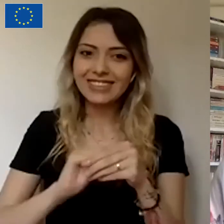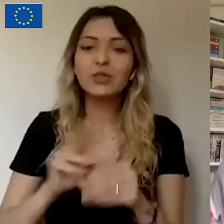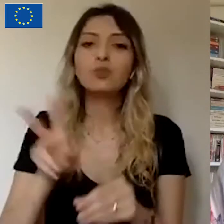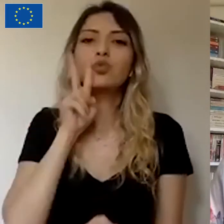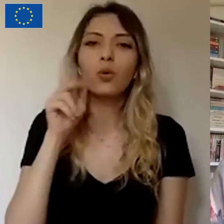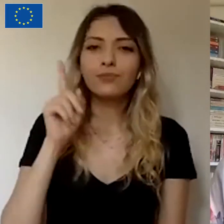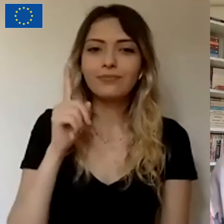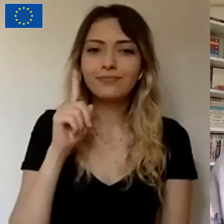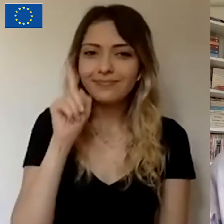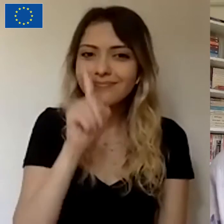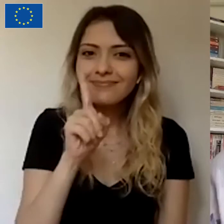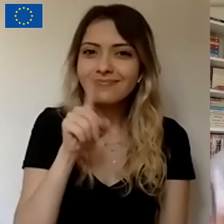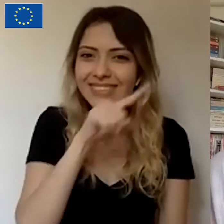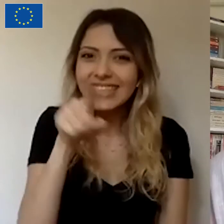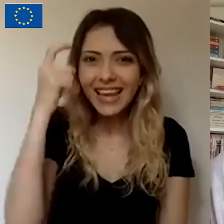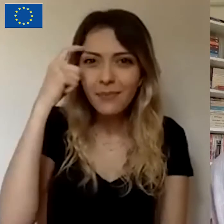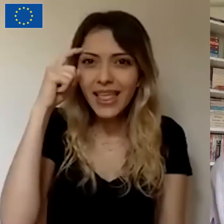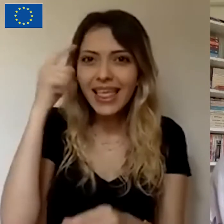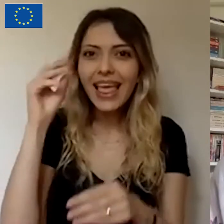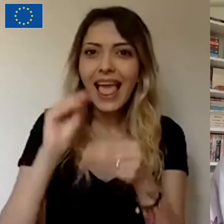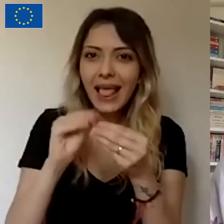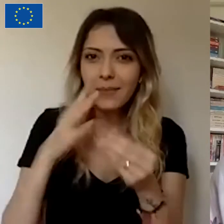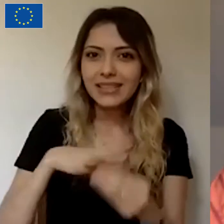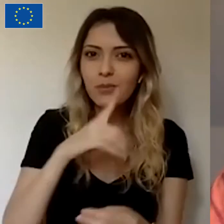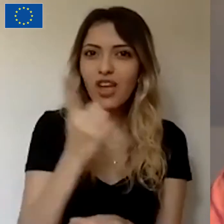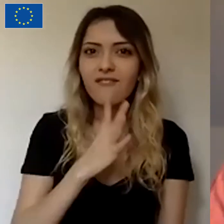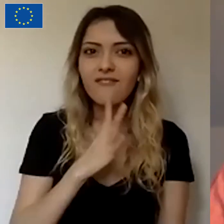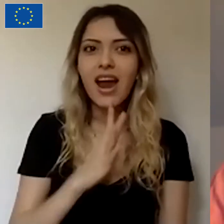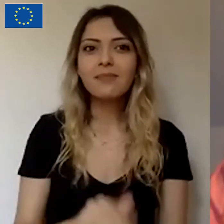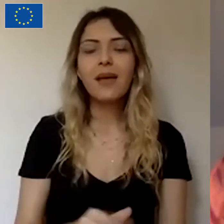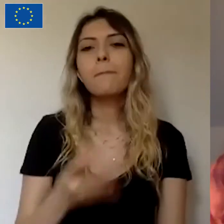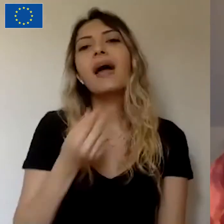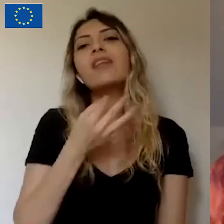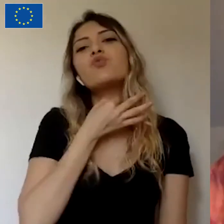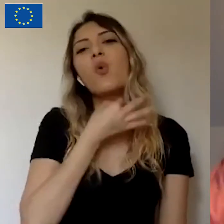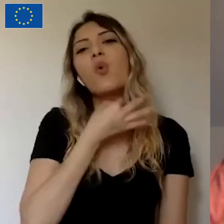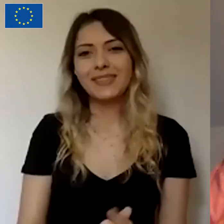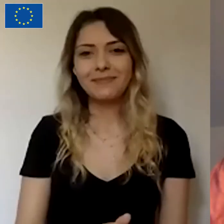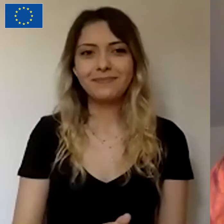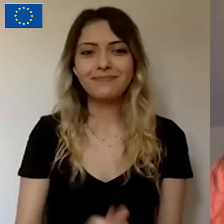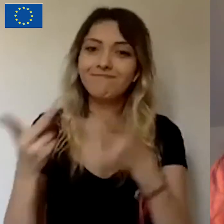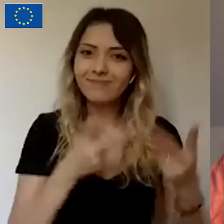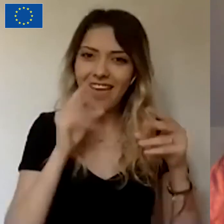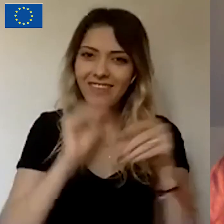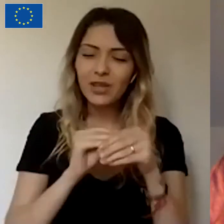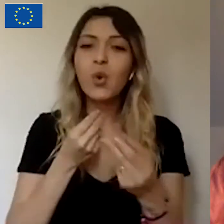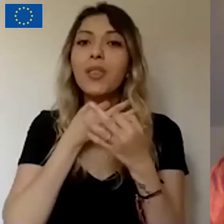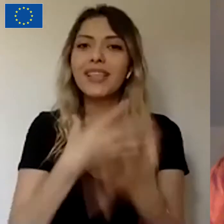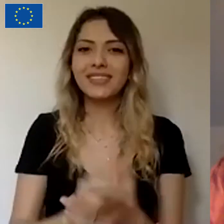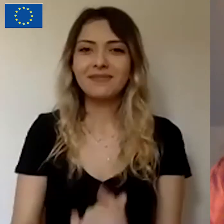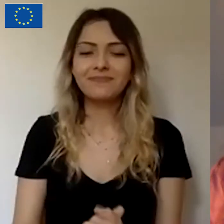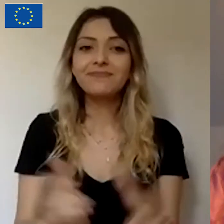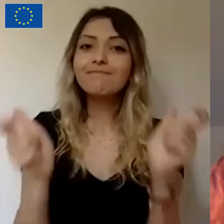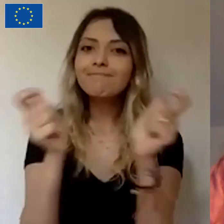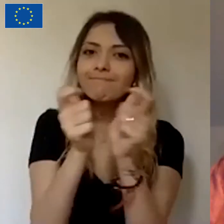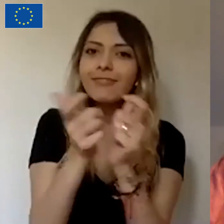eklemek istedikleriniz var mı sorunlara geçmeden önce? Ben çok teşekkür ederim öncelikle beni davet ettiğiniz için. Sivil toplum